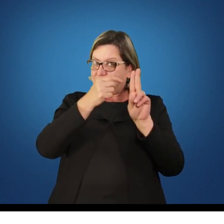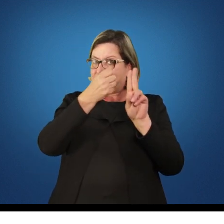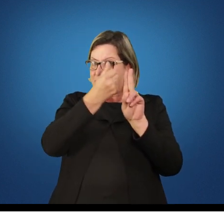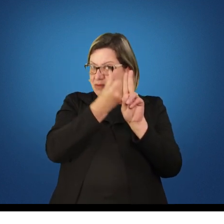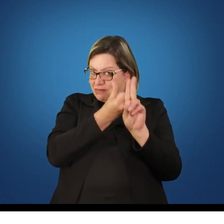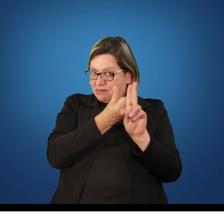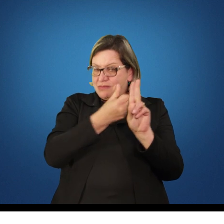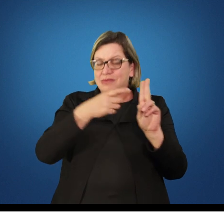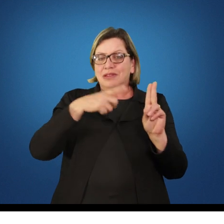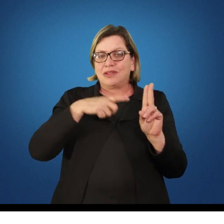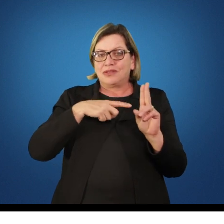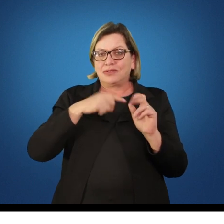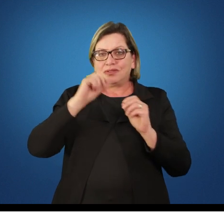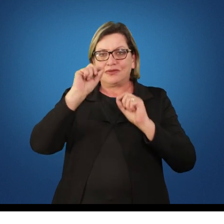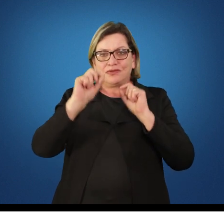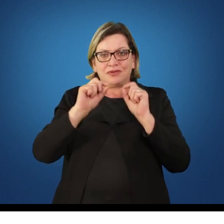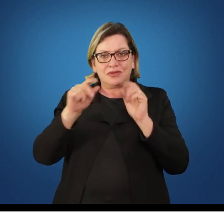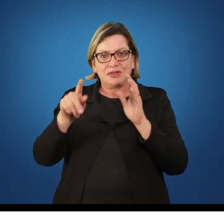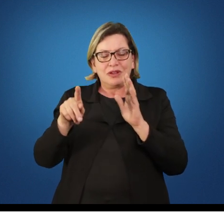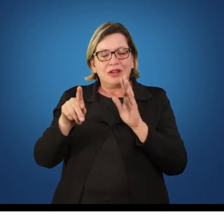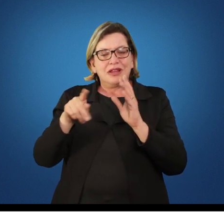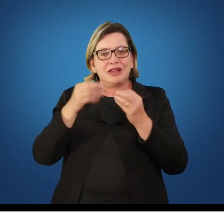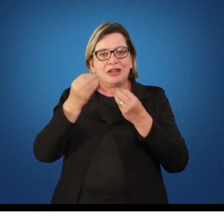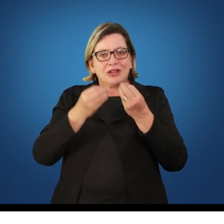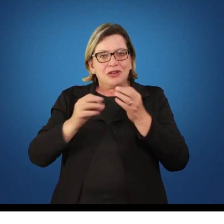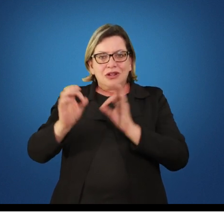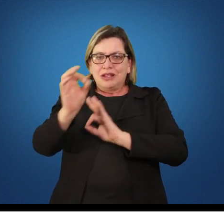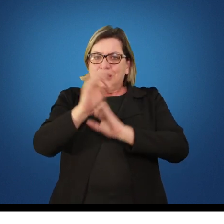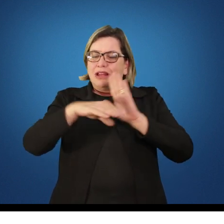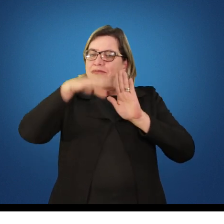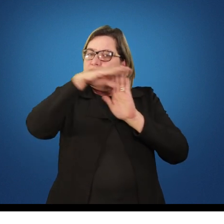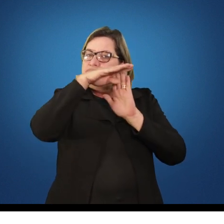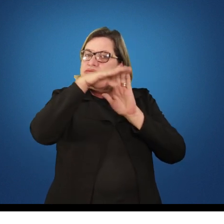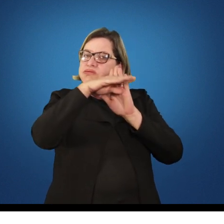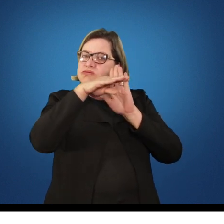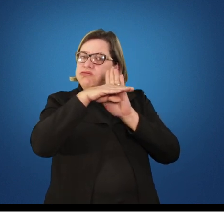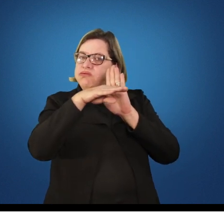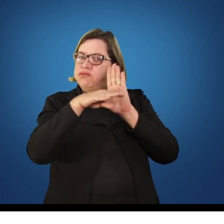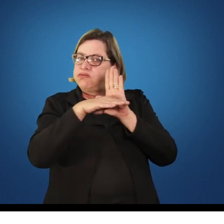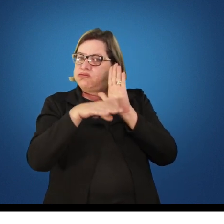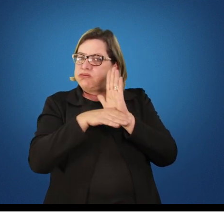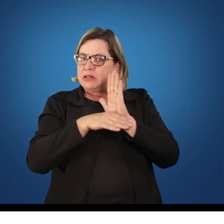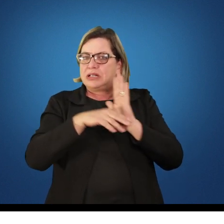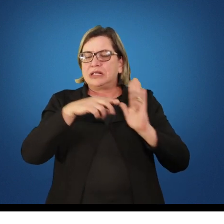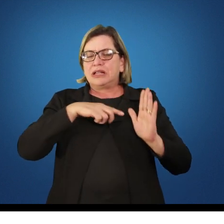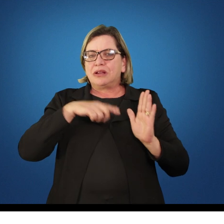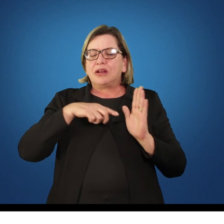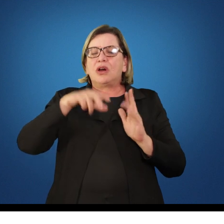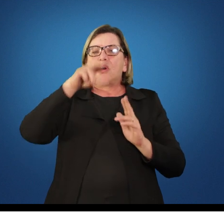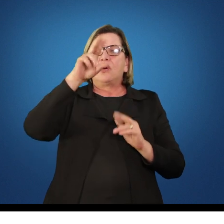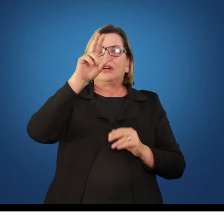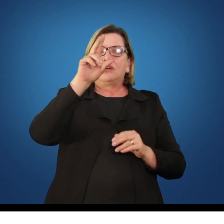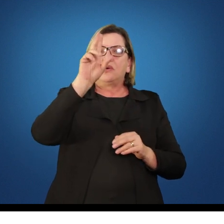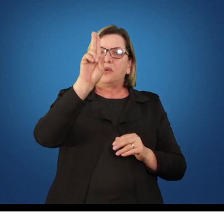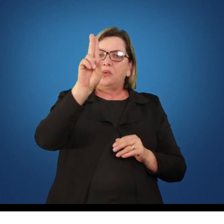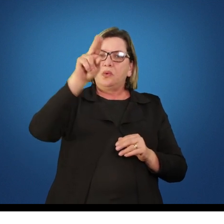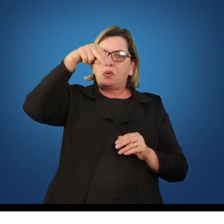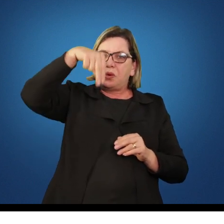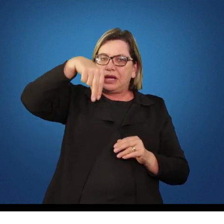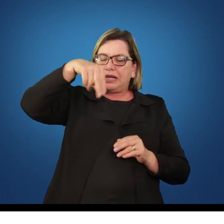elas fazem parte do hall, do depositório lá da UNB, que eu achei muito interessantíssimo com